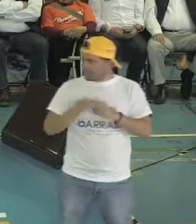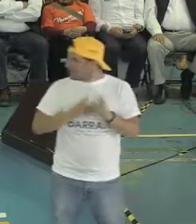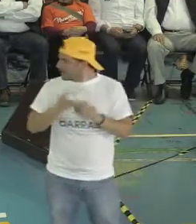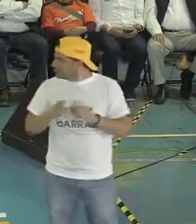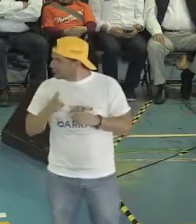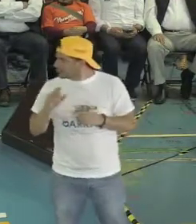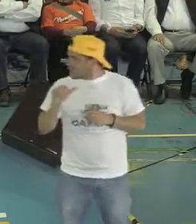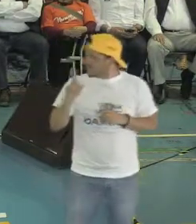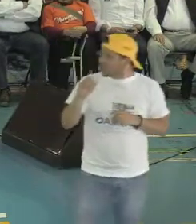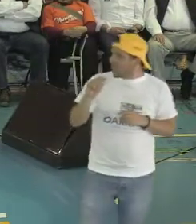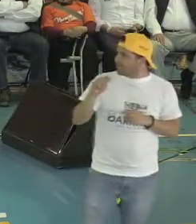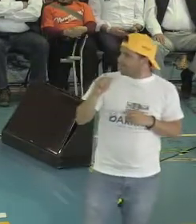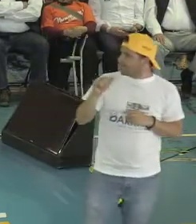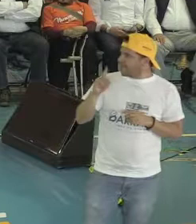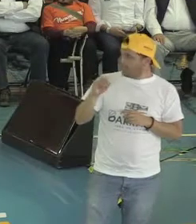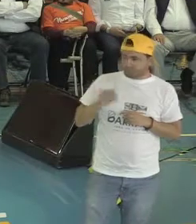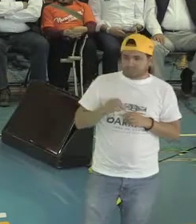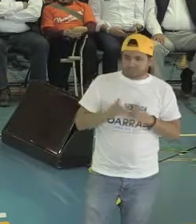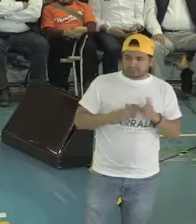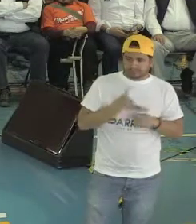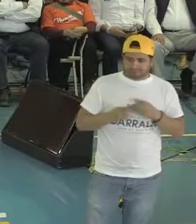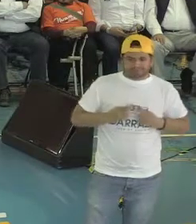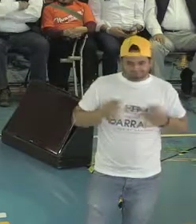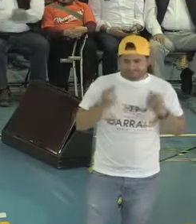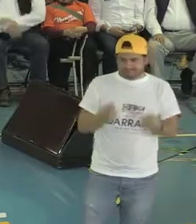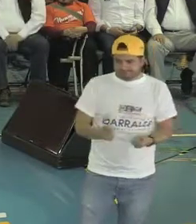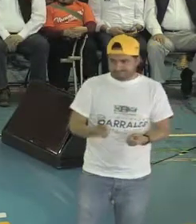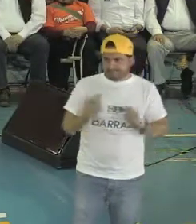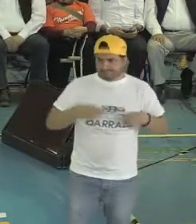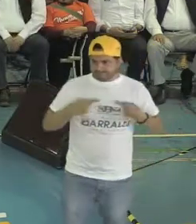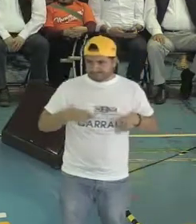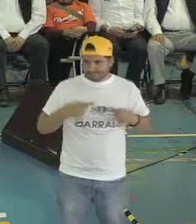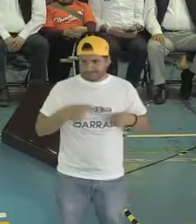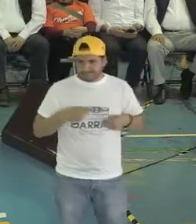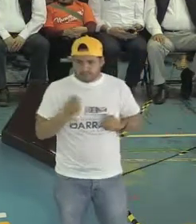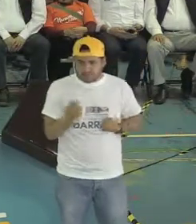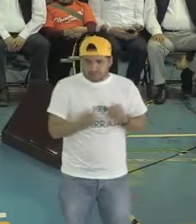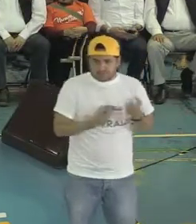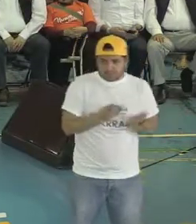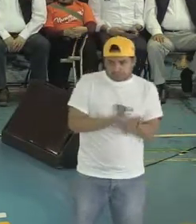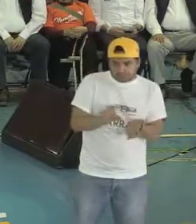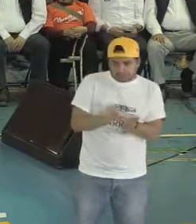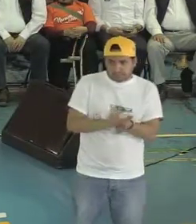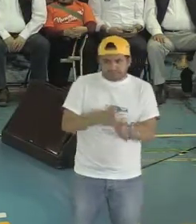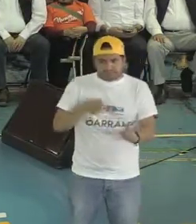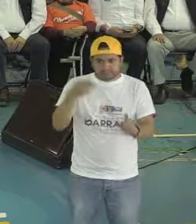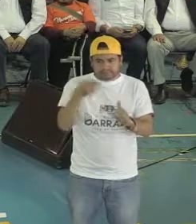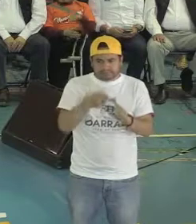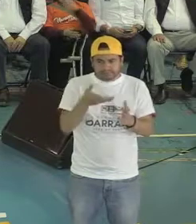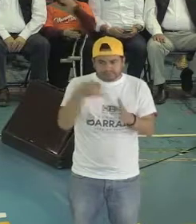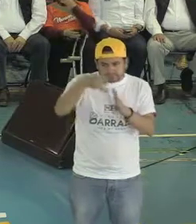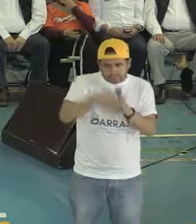teniendo como objetivo darle condiciones a la gente que tiene alguna discapacidad. Ahí vamos a trabajar